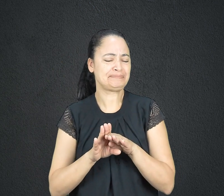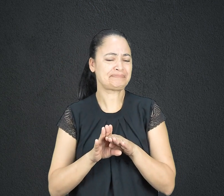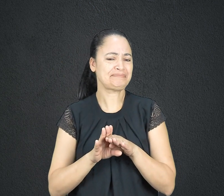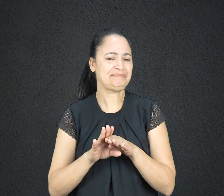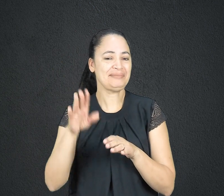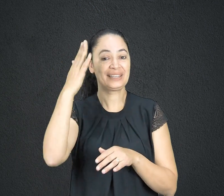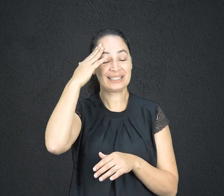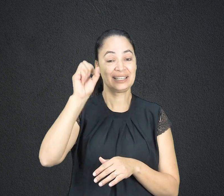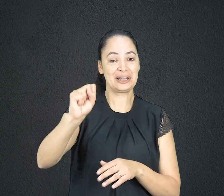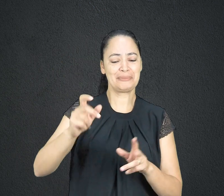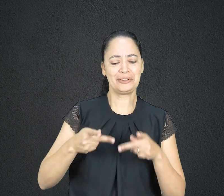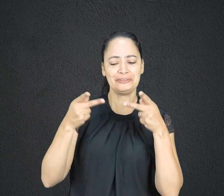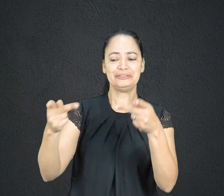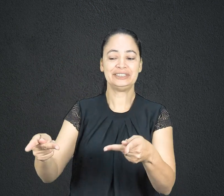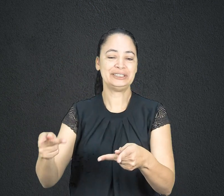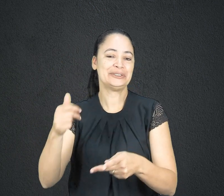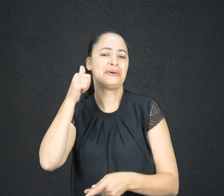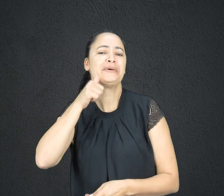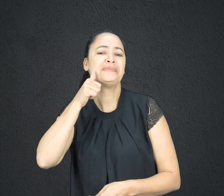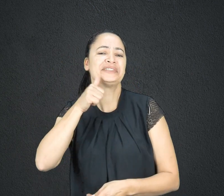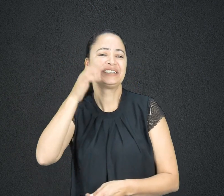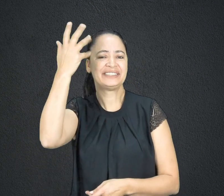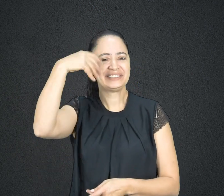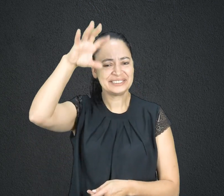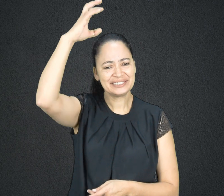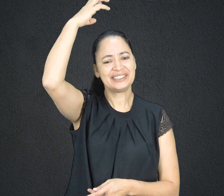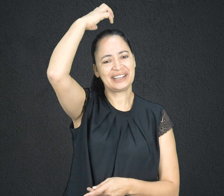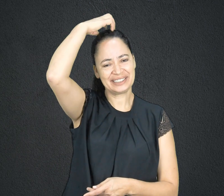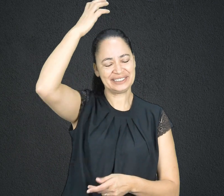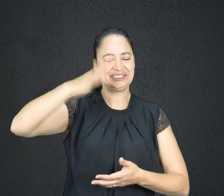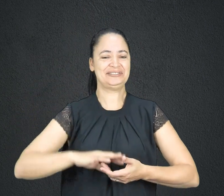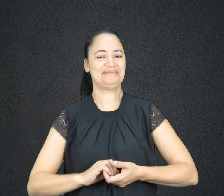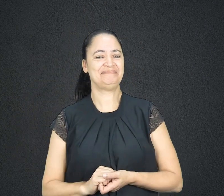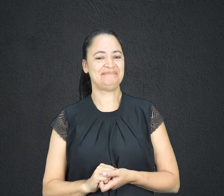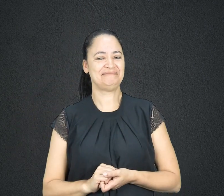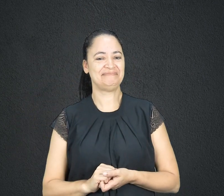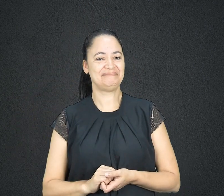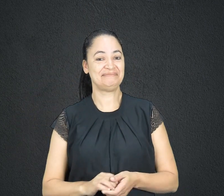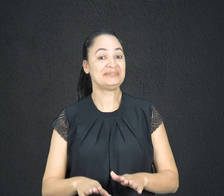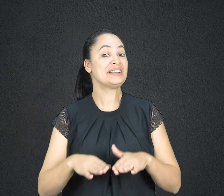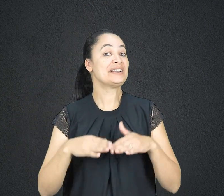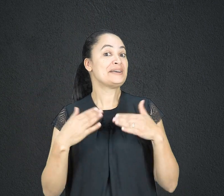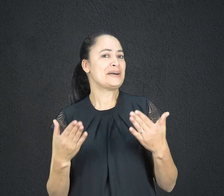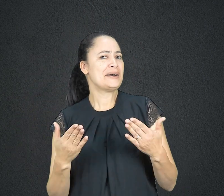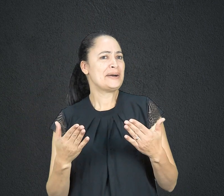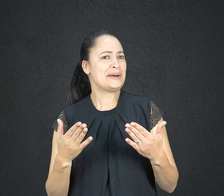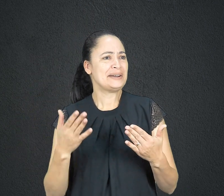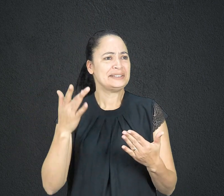capítulo 10, versículos de 1 a 13. Como resultado de sua sabedoria, Salomão se destacou como juiz,